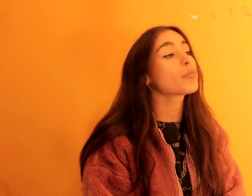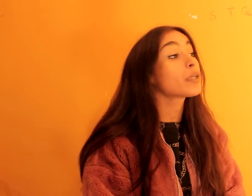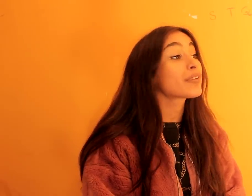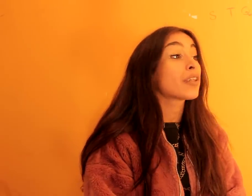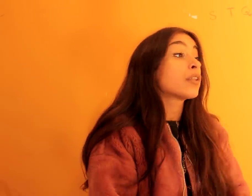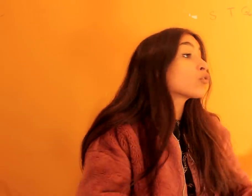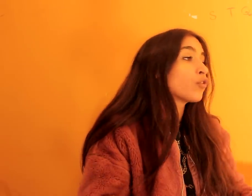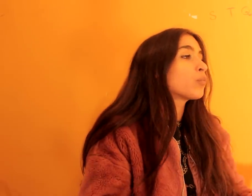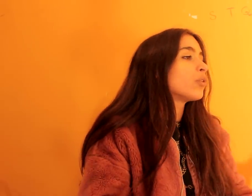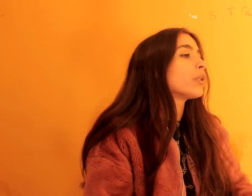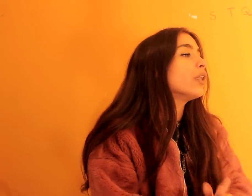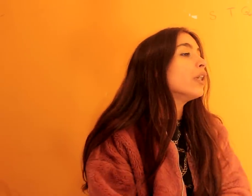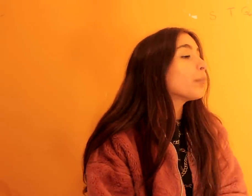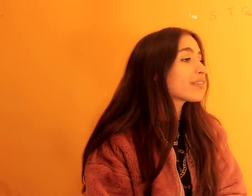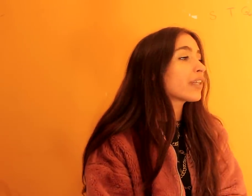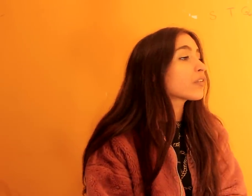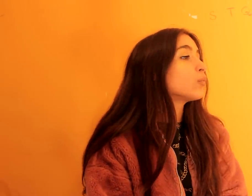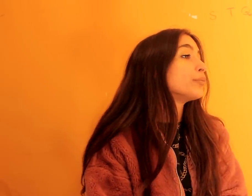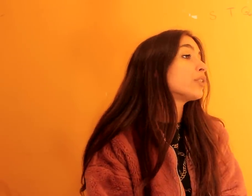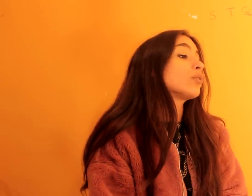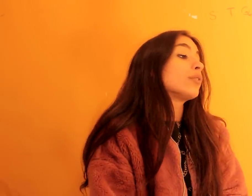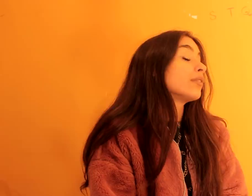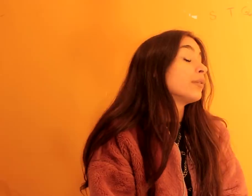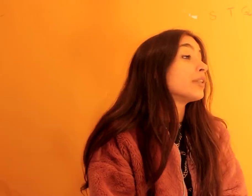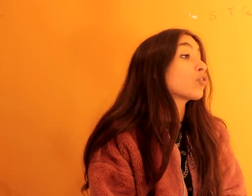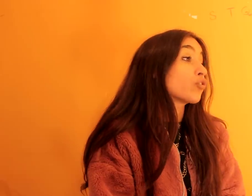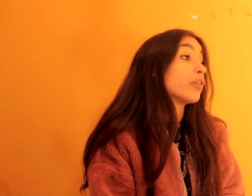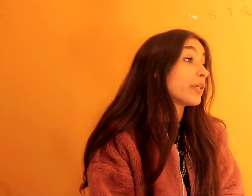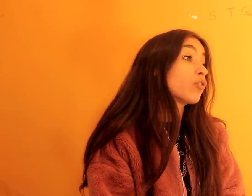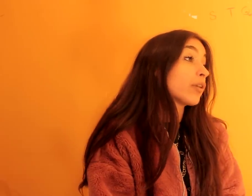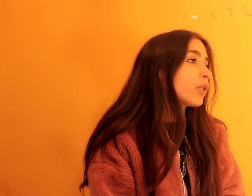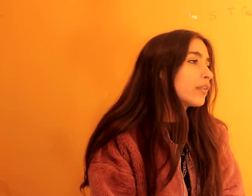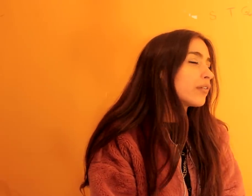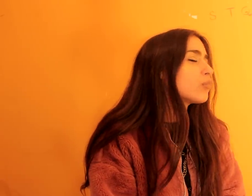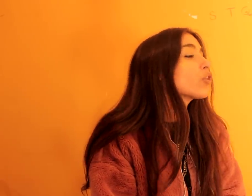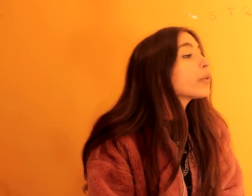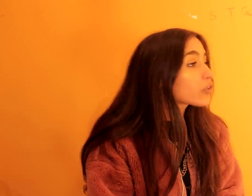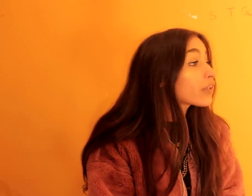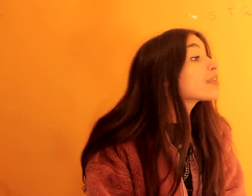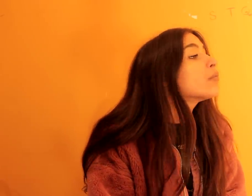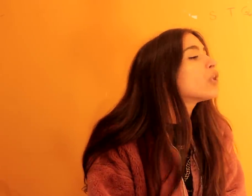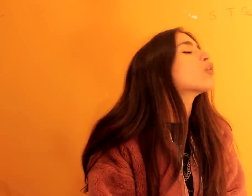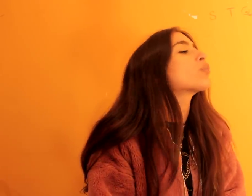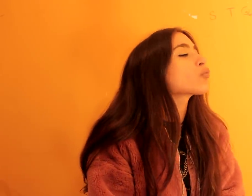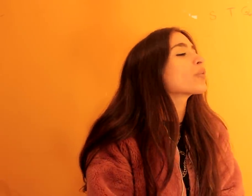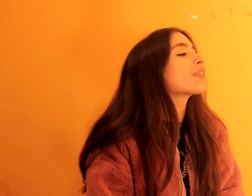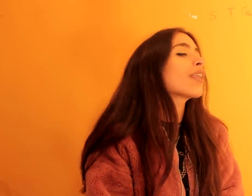semana passada, não nos foi possível, passar esse momento, devido aos seus diabetes, tão altíssimos, mas agora, sem demoras, vamos passar